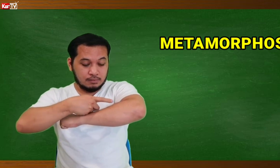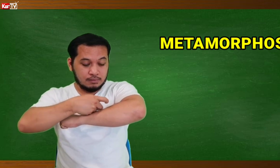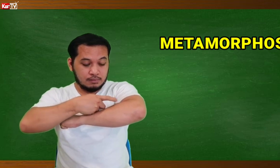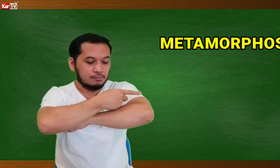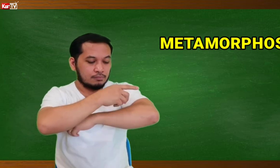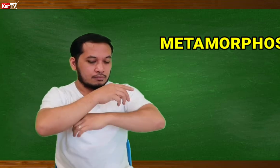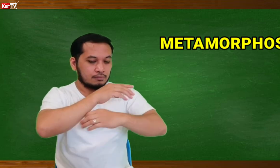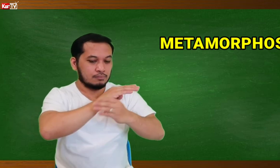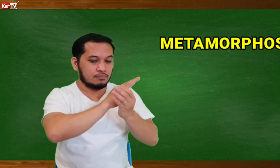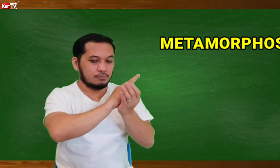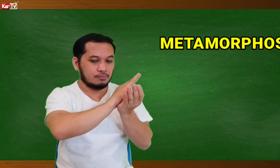METAMORPHOSISE.